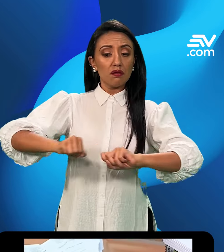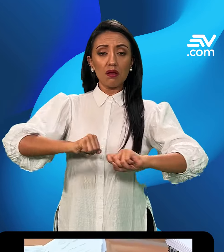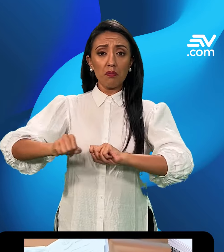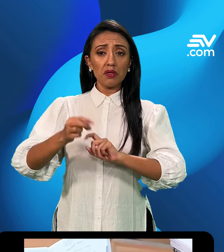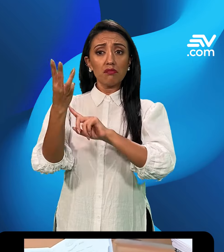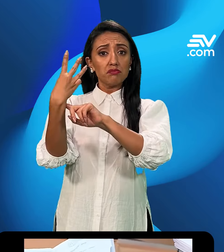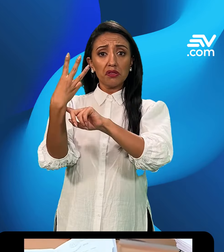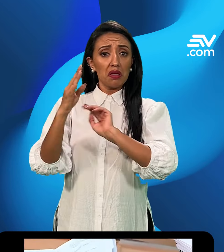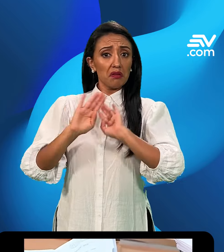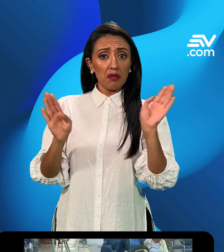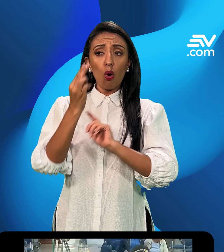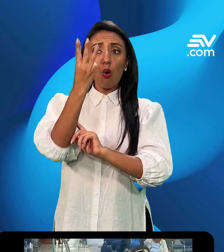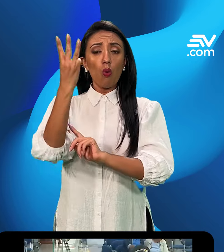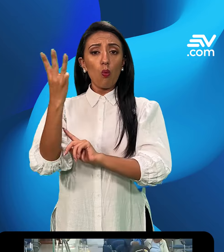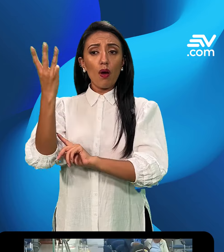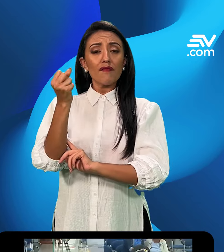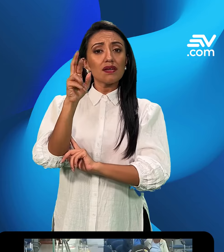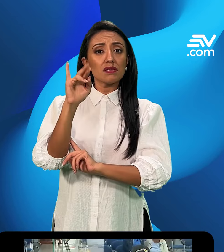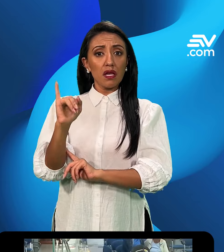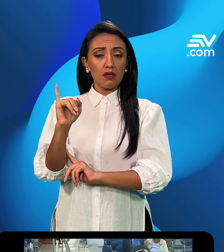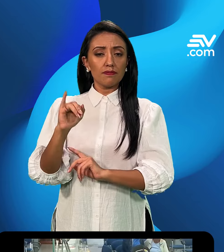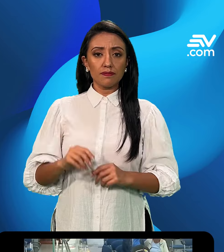realiza de forma virtual en la página web de la institución recaudadora.